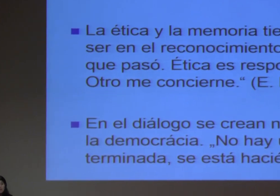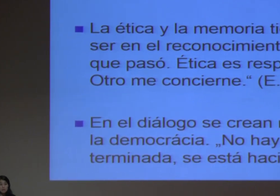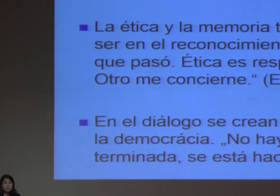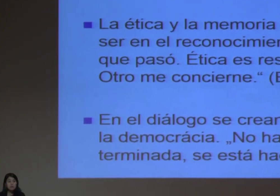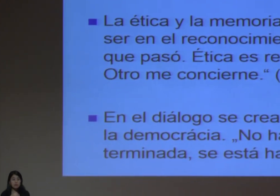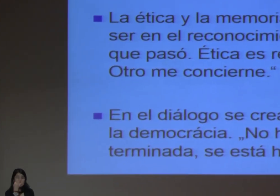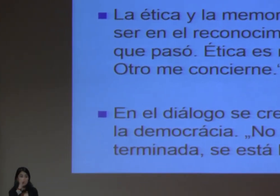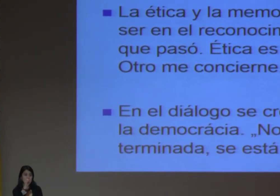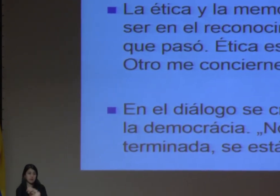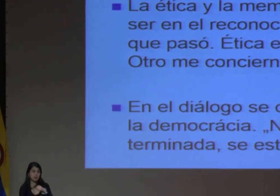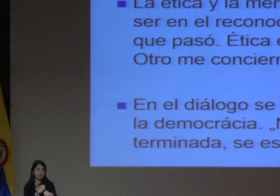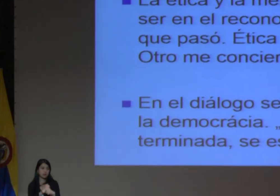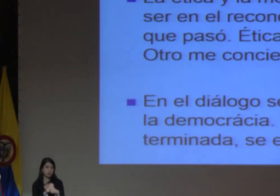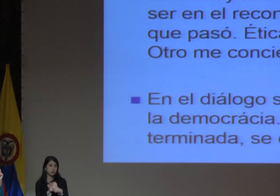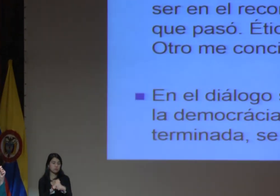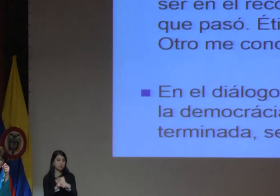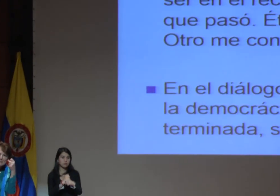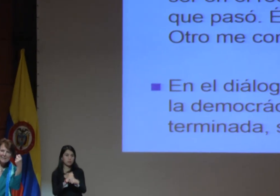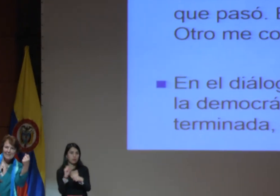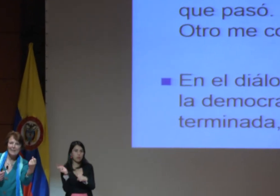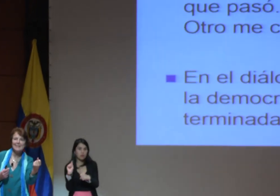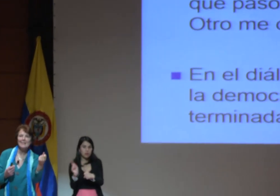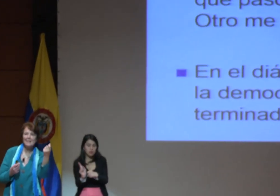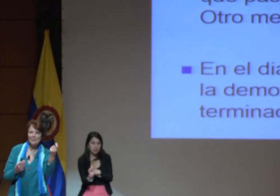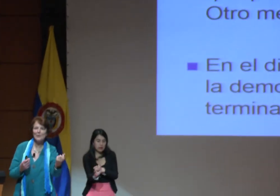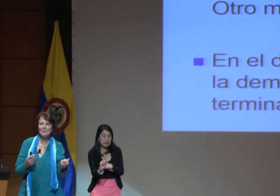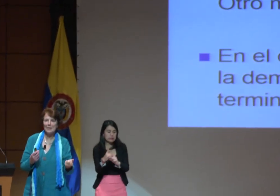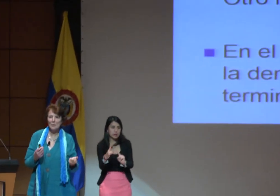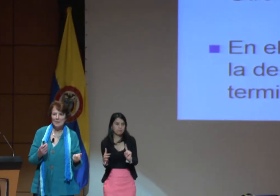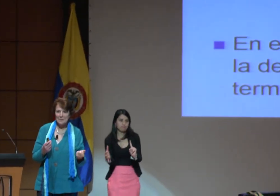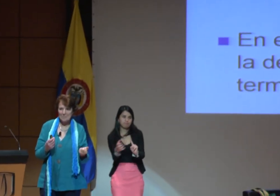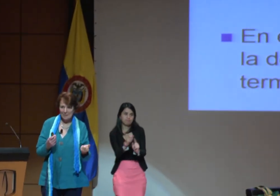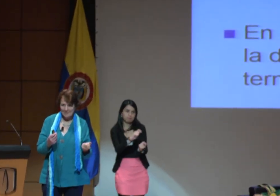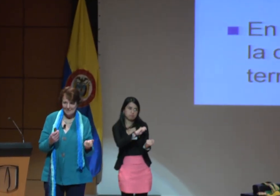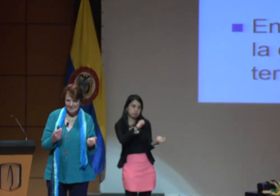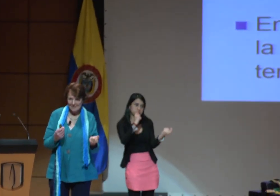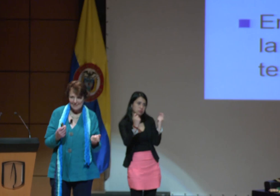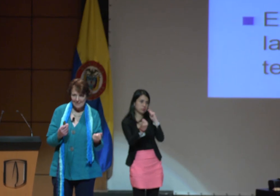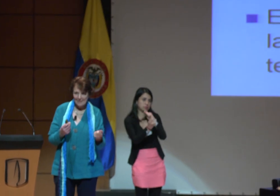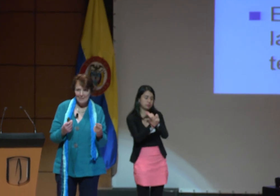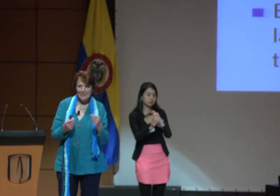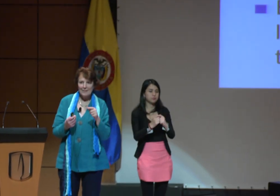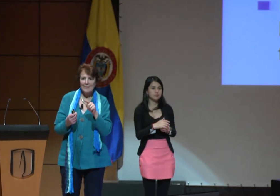años para realmente hacer la reforma educativa